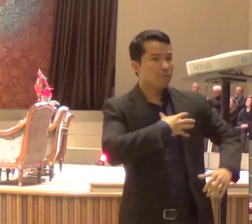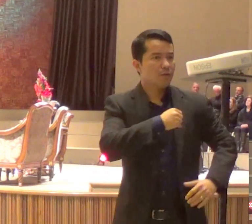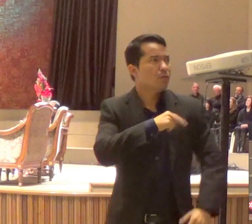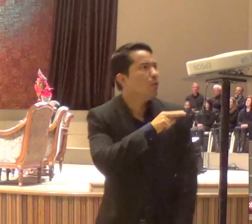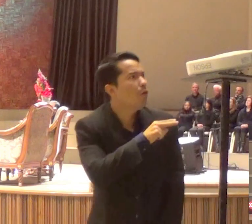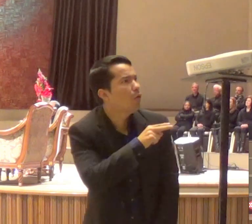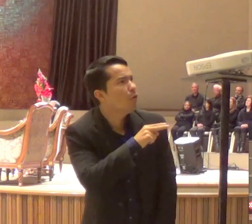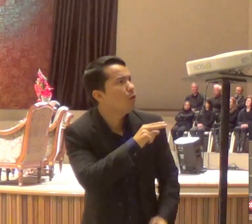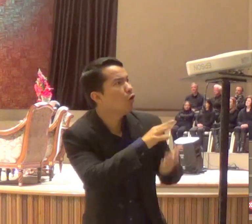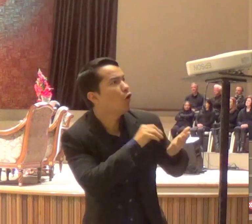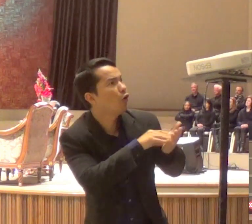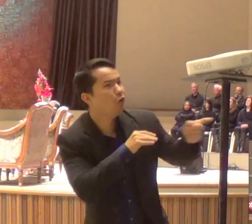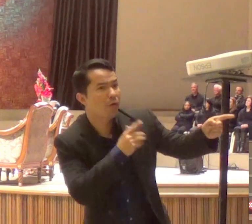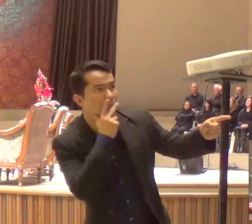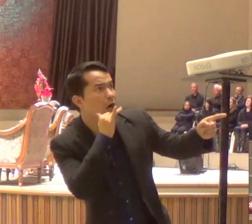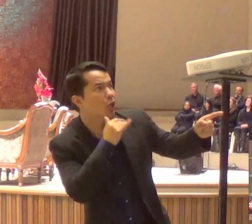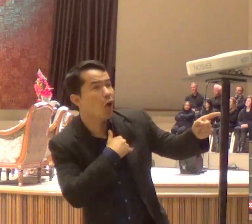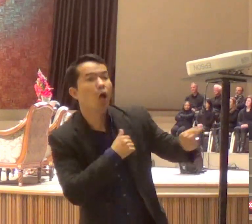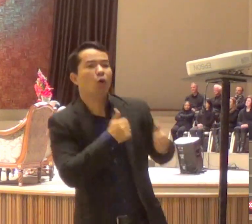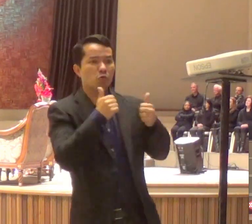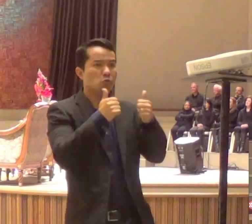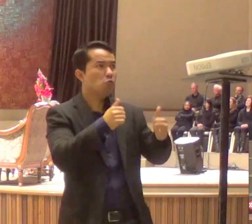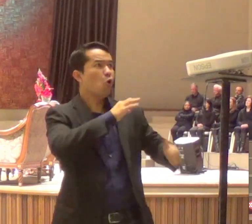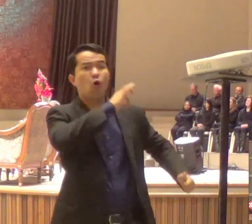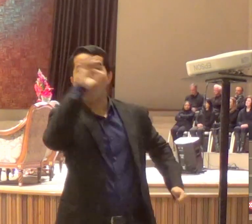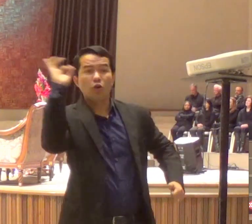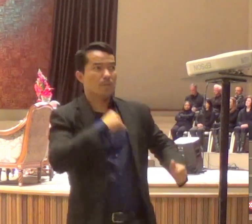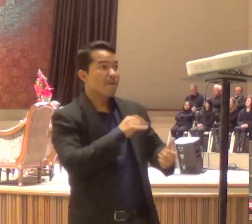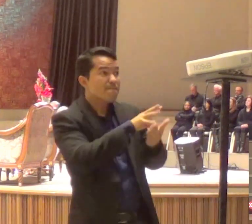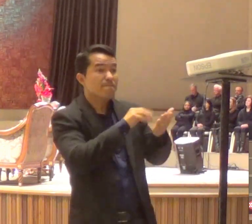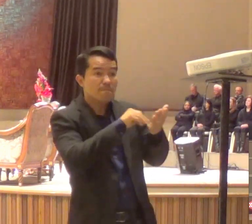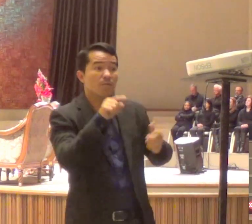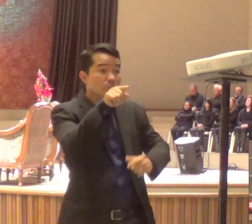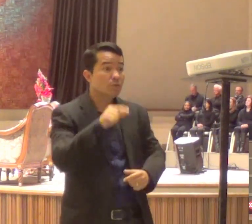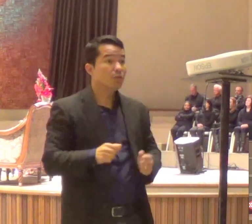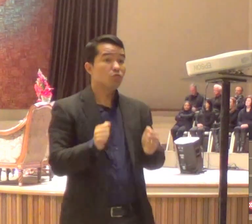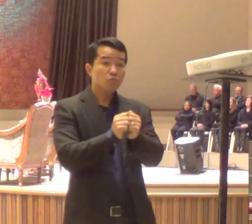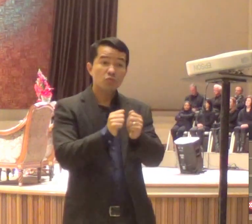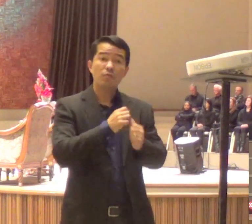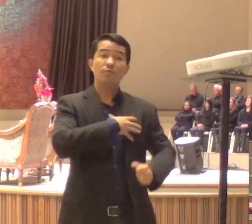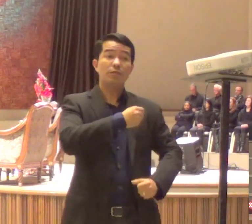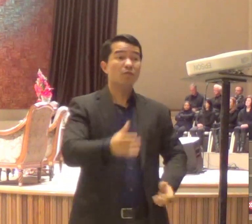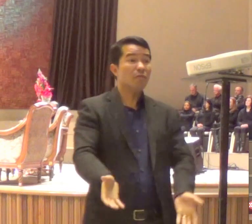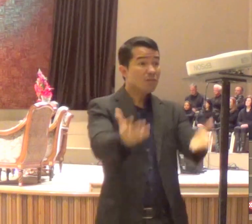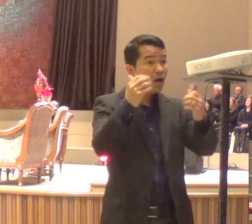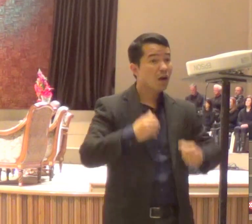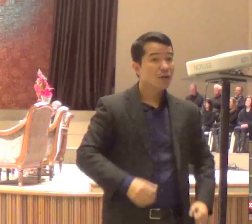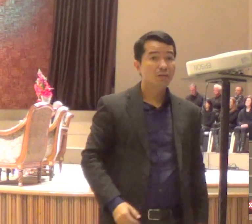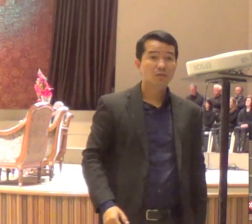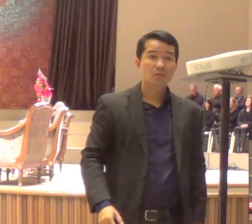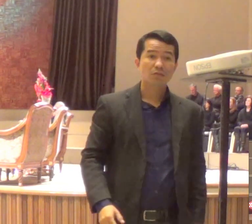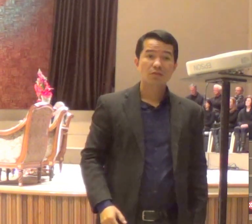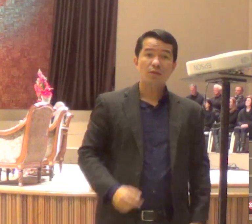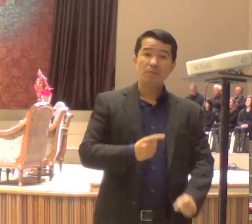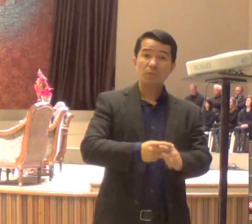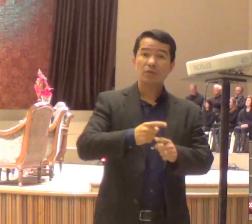que fazer a obra de Deus, simples, com os nossos queridos, porque o evangelho, deixa de ser uma teoria,